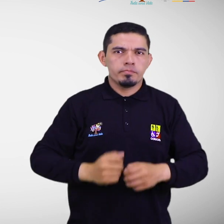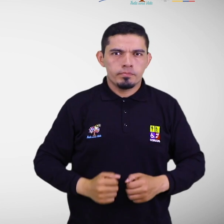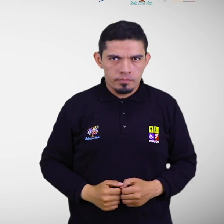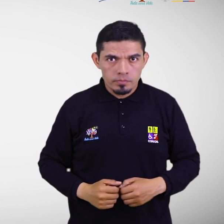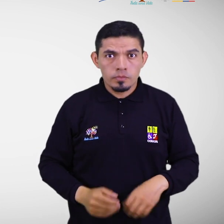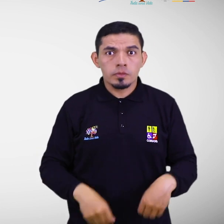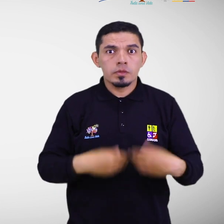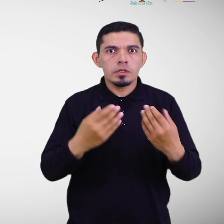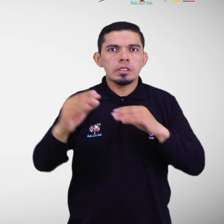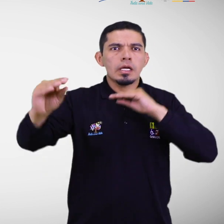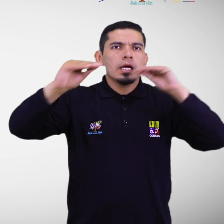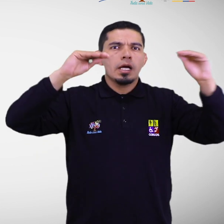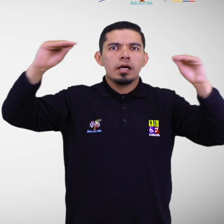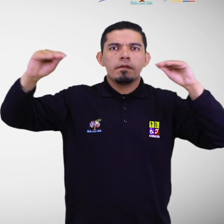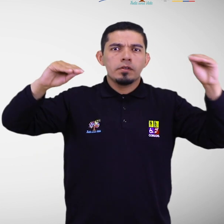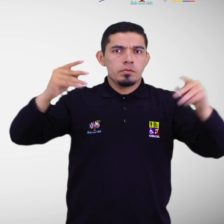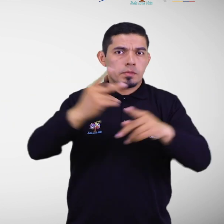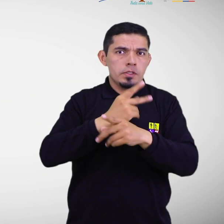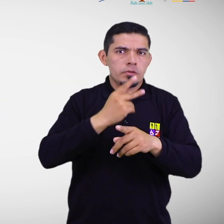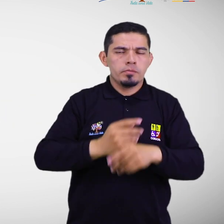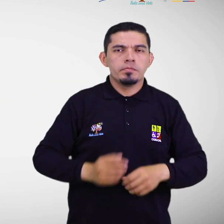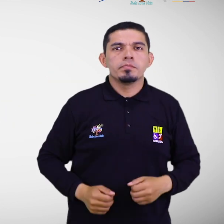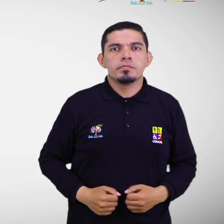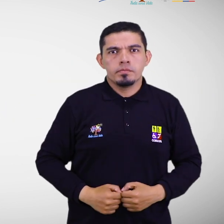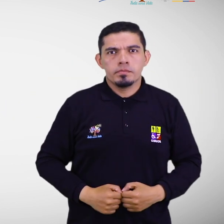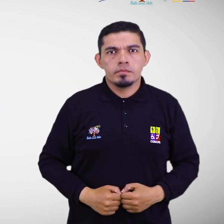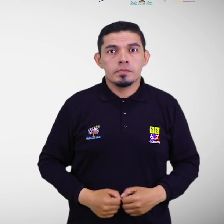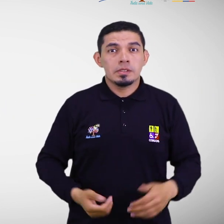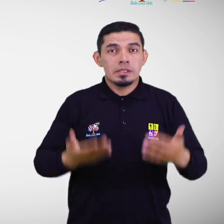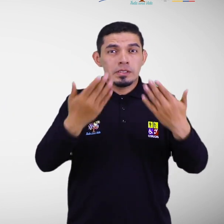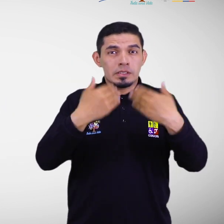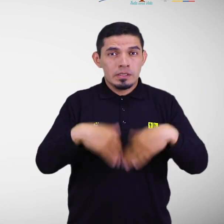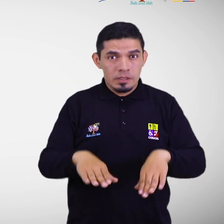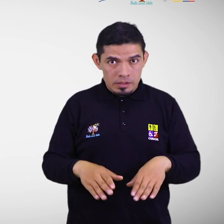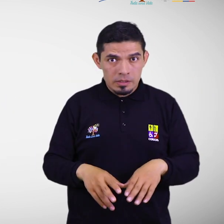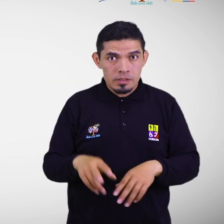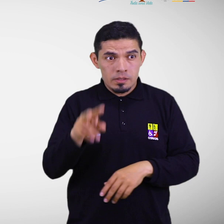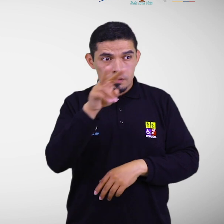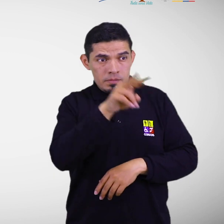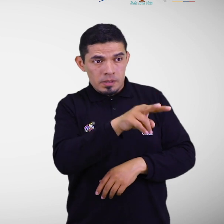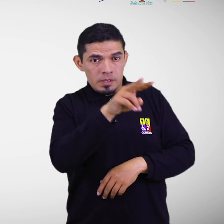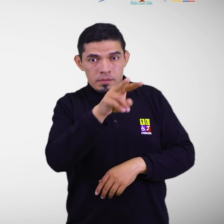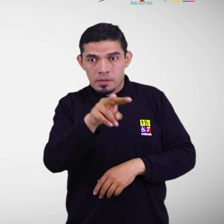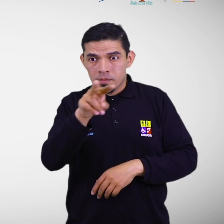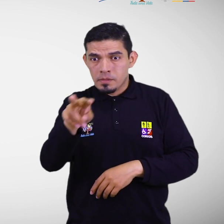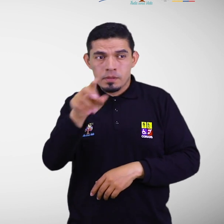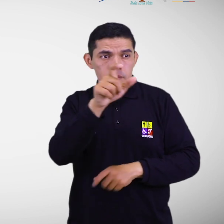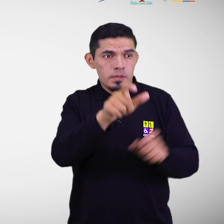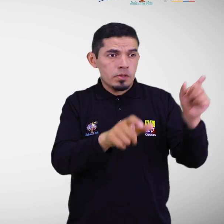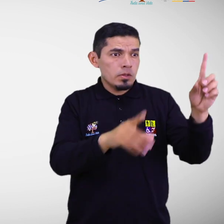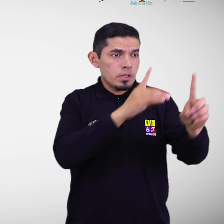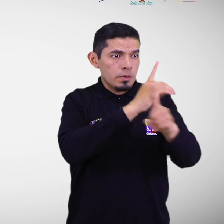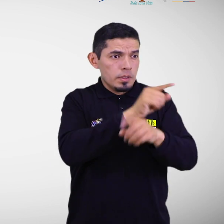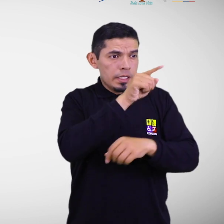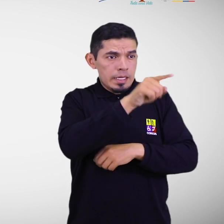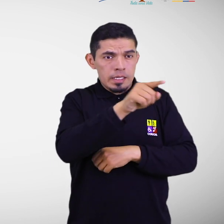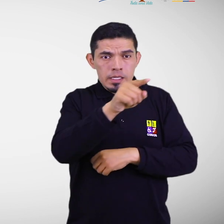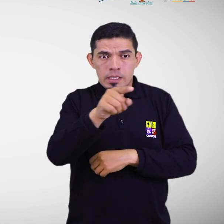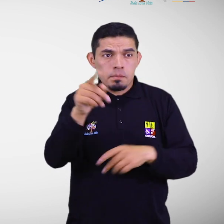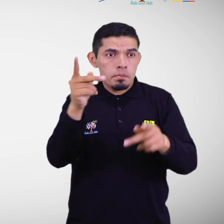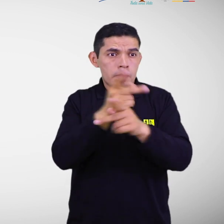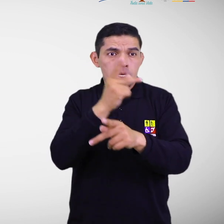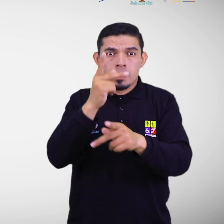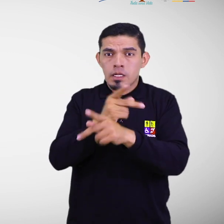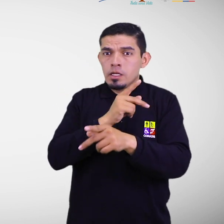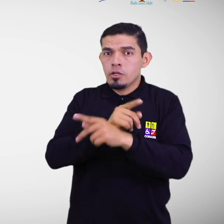para emisión de alertas por riesgos. Después de identificar a las personas con discapacidad y el tipo de amenaza a la que